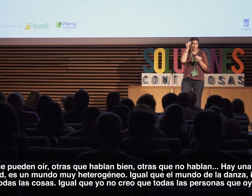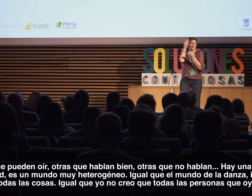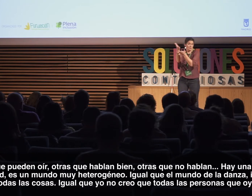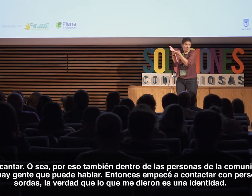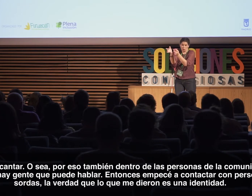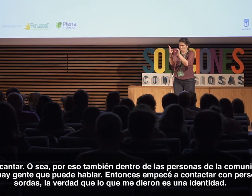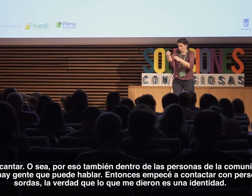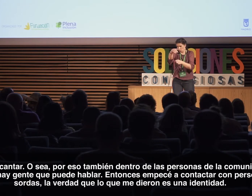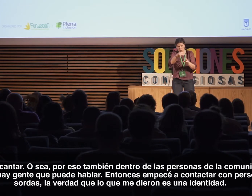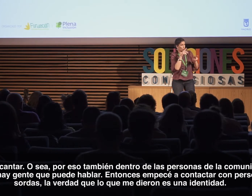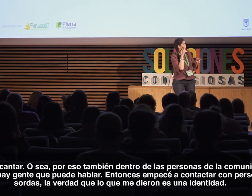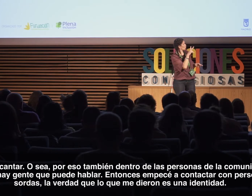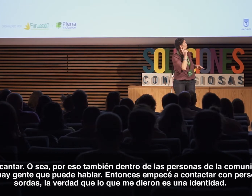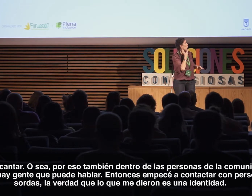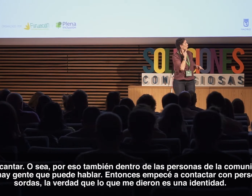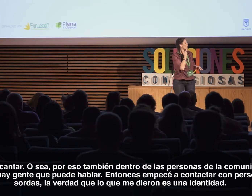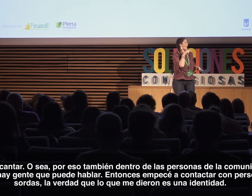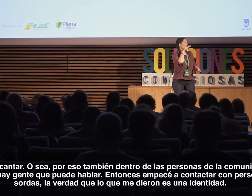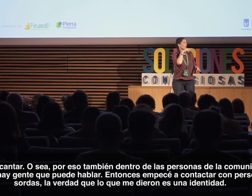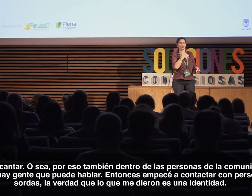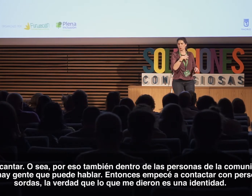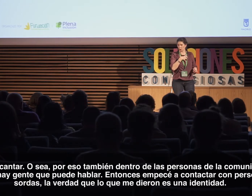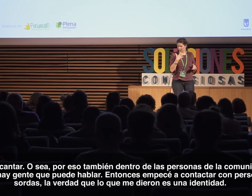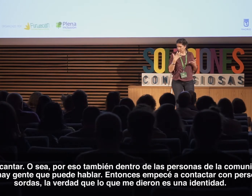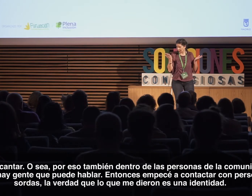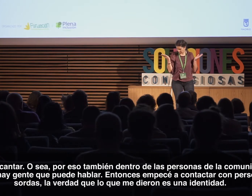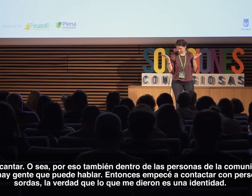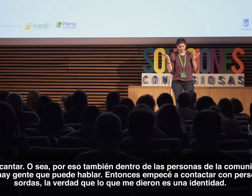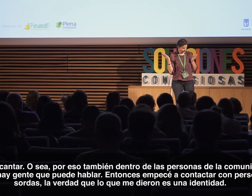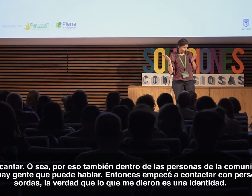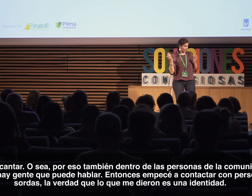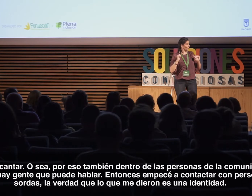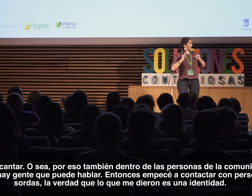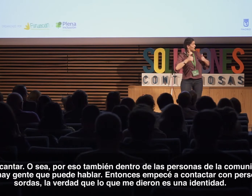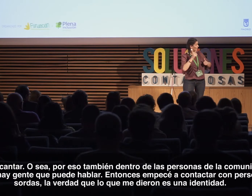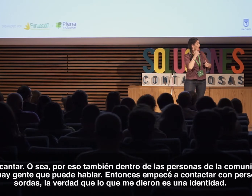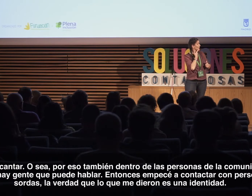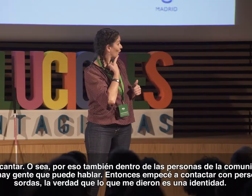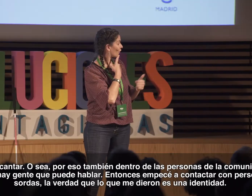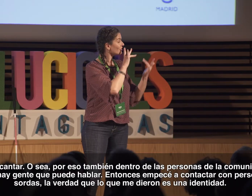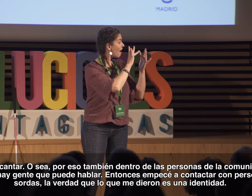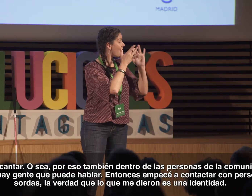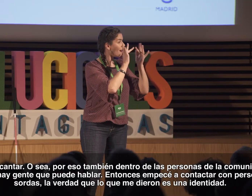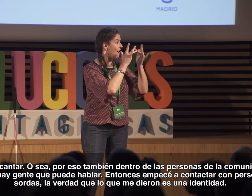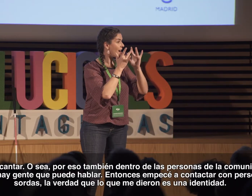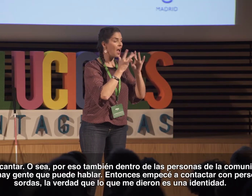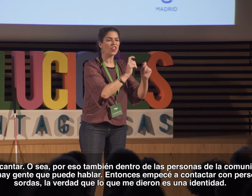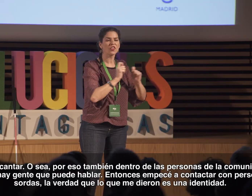que oyen saben cantar. Por eso también dentro de las personas de la comunidad sorda hay mucha gente sorda que pueda hablar. Entonces empecé a contactar con personas